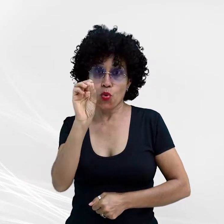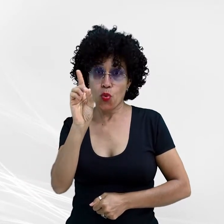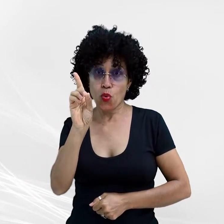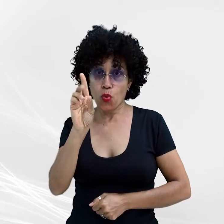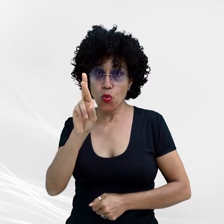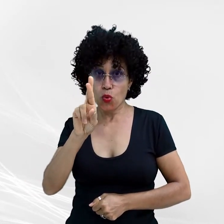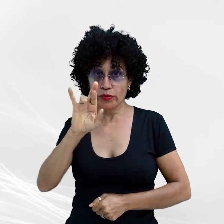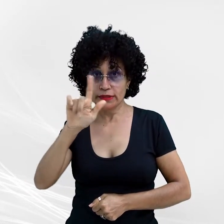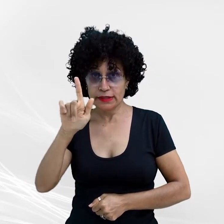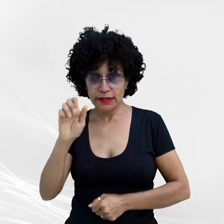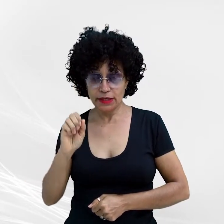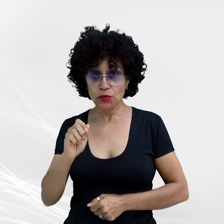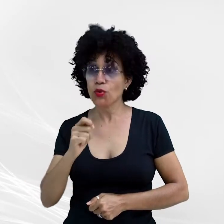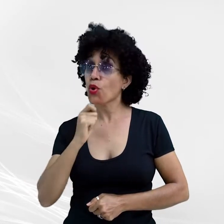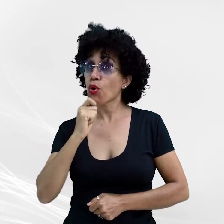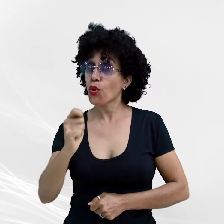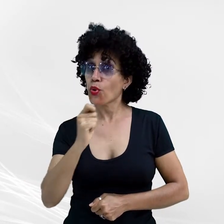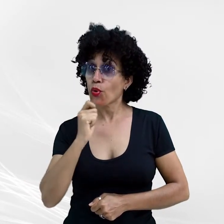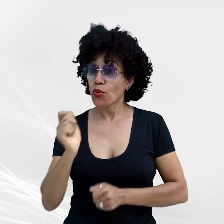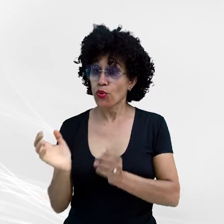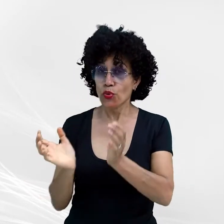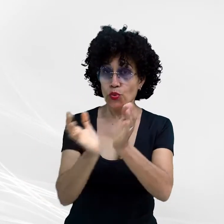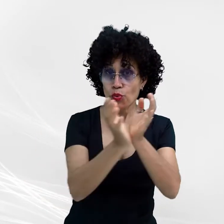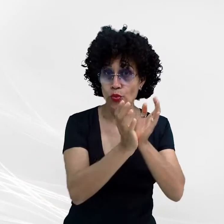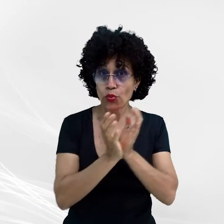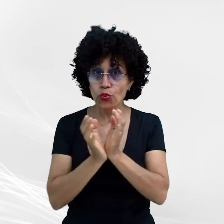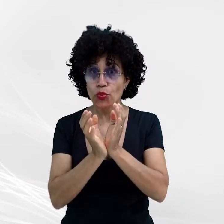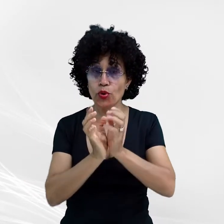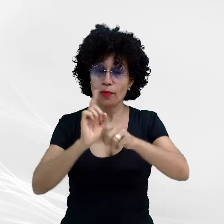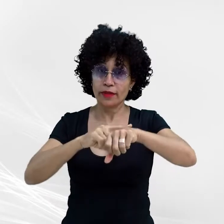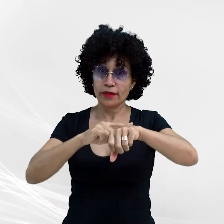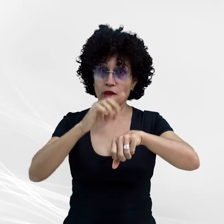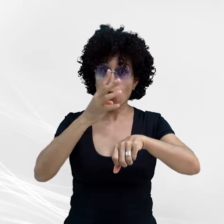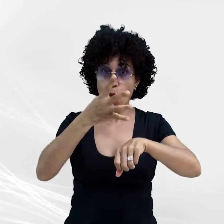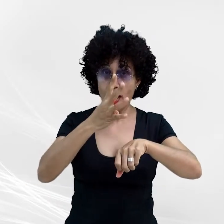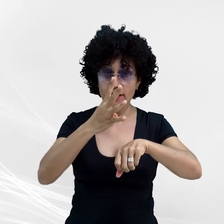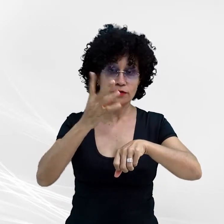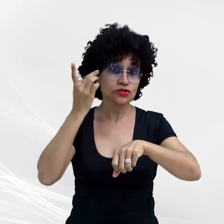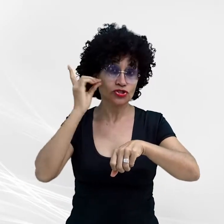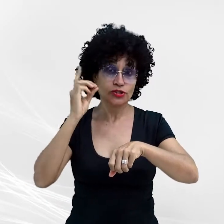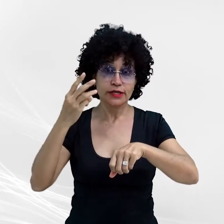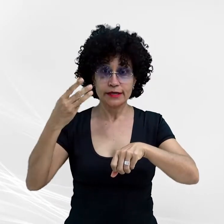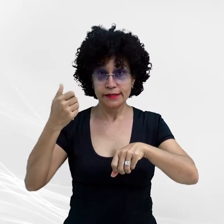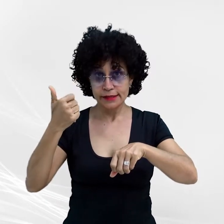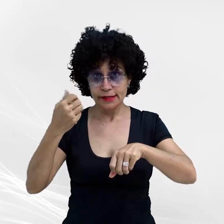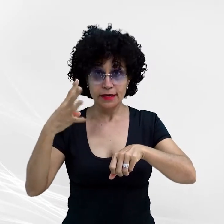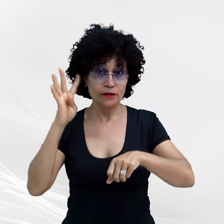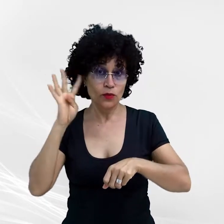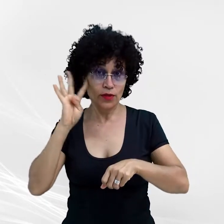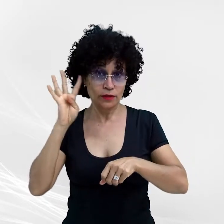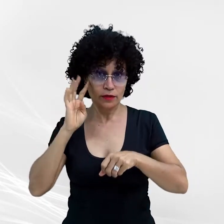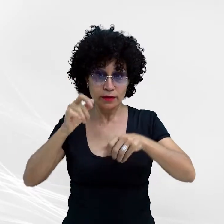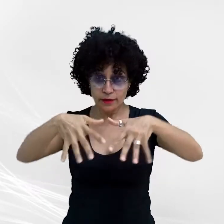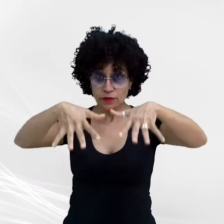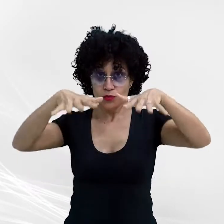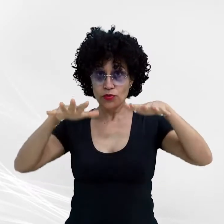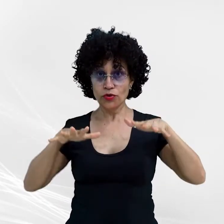Costa, concedem entrevista coletiva às 16h desta quarta-feira, dia 13, no auditório da Procuradoria-Geral de Justiça